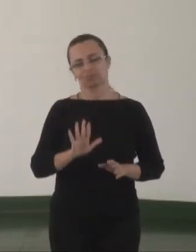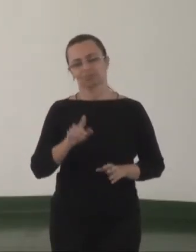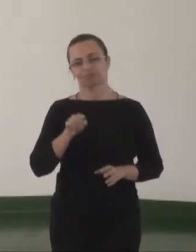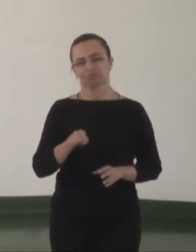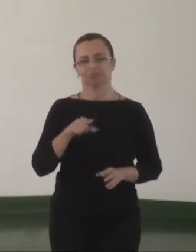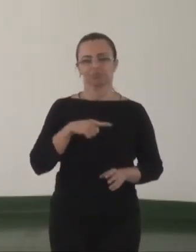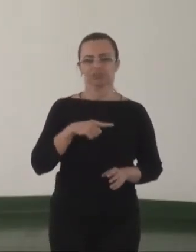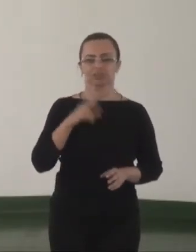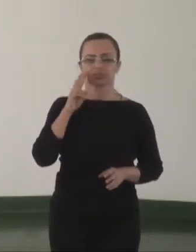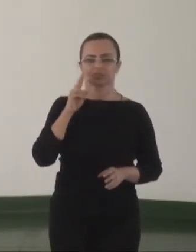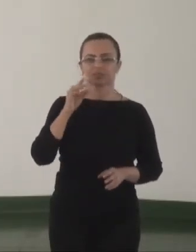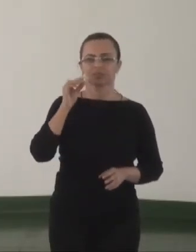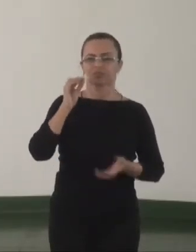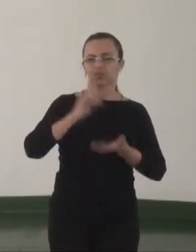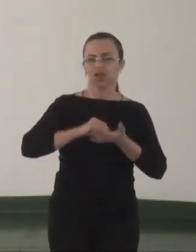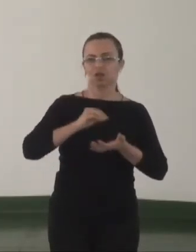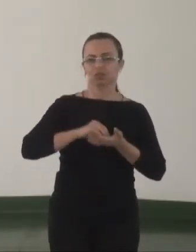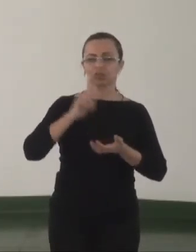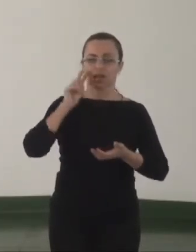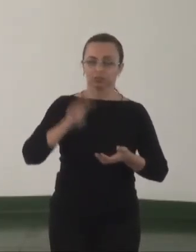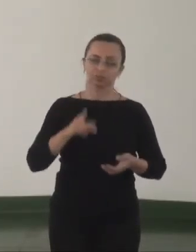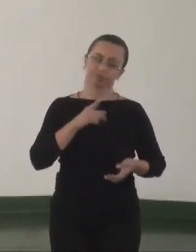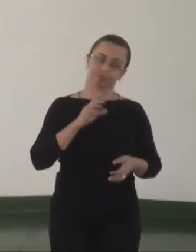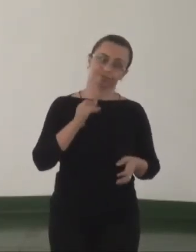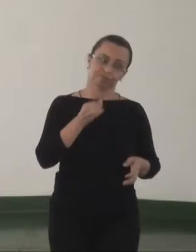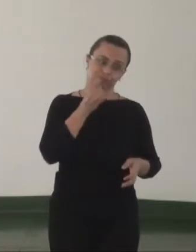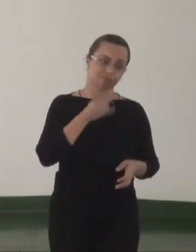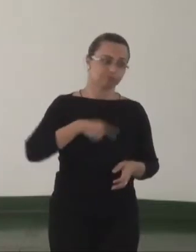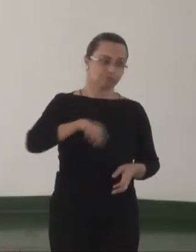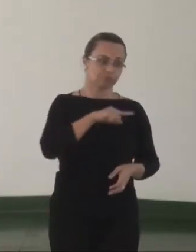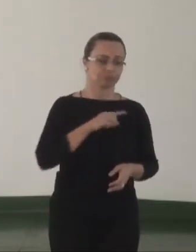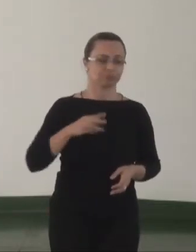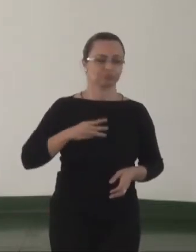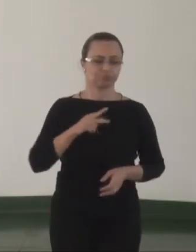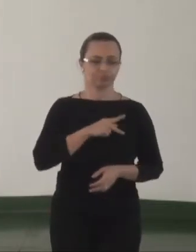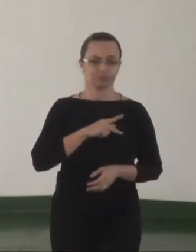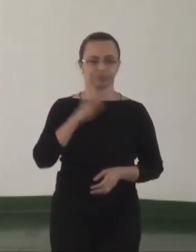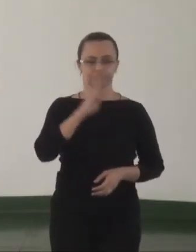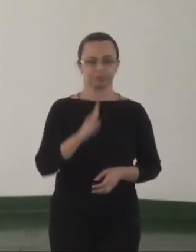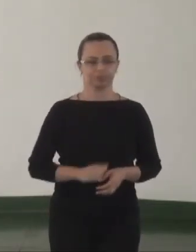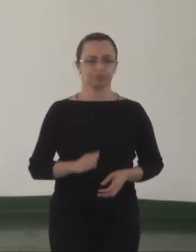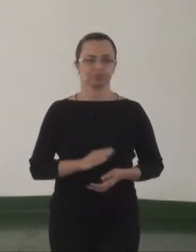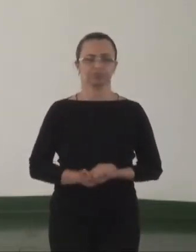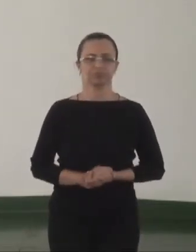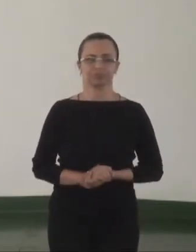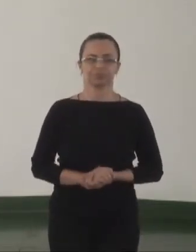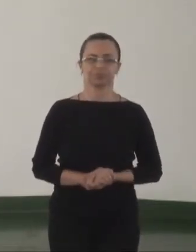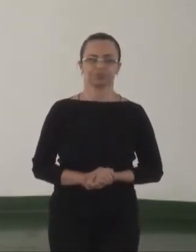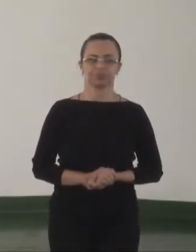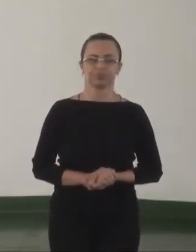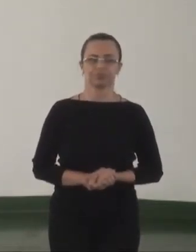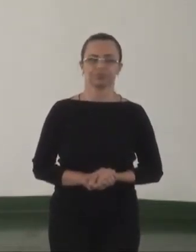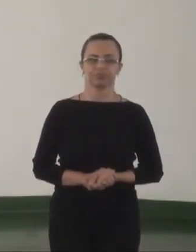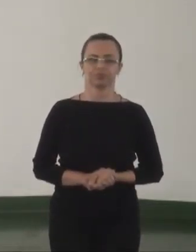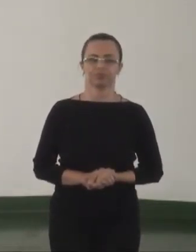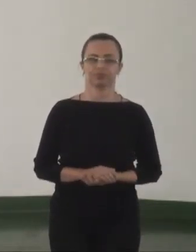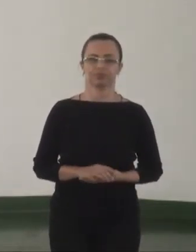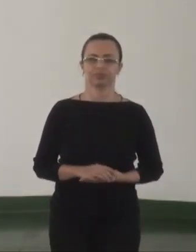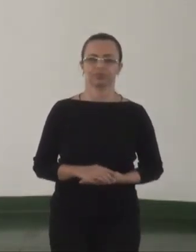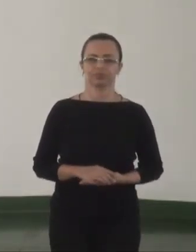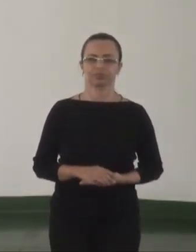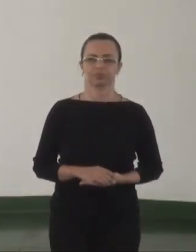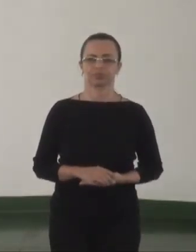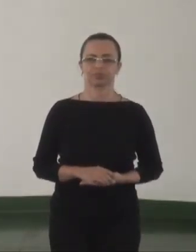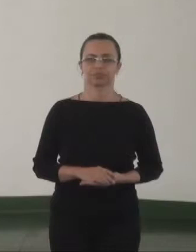observado, lamentavelmente, por nós, do Ministério Público Brasileiro. Trabalho, então,